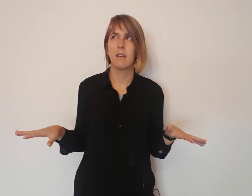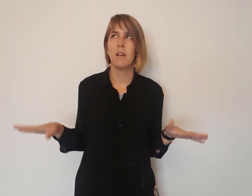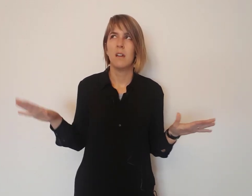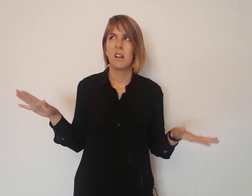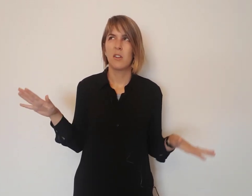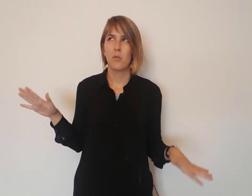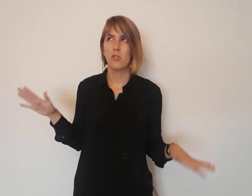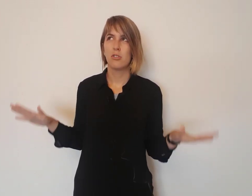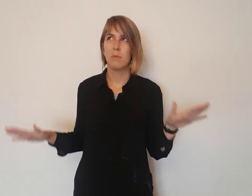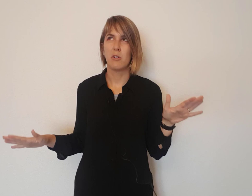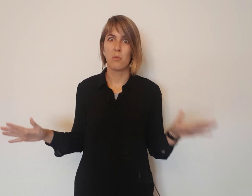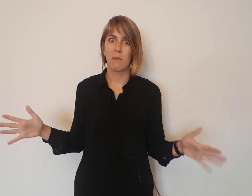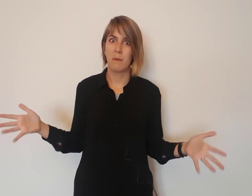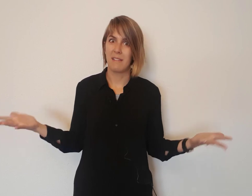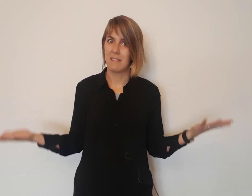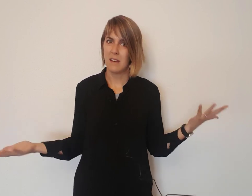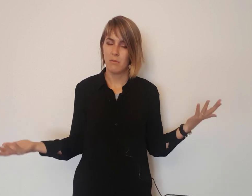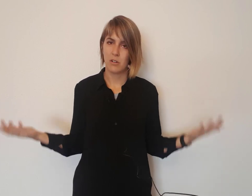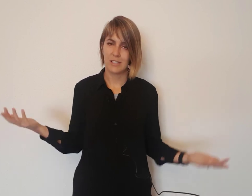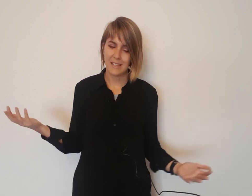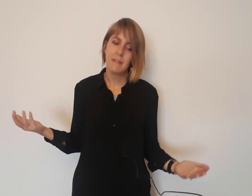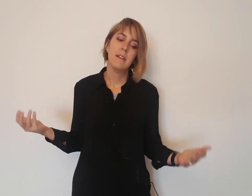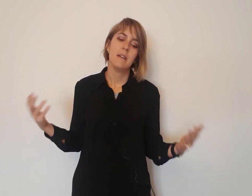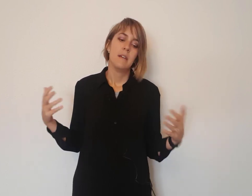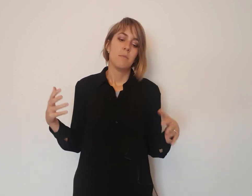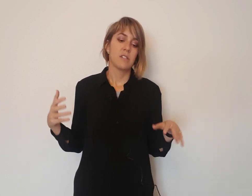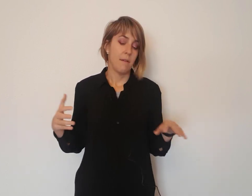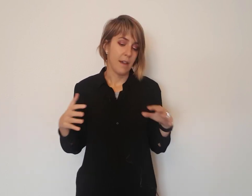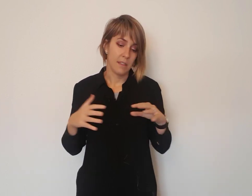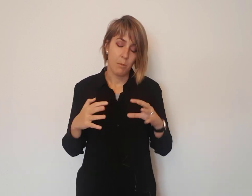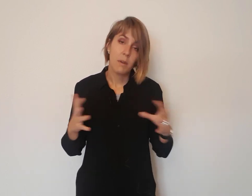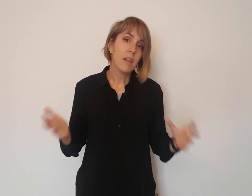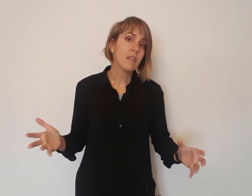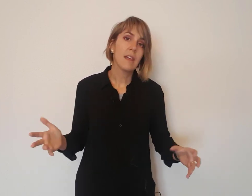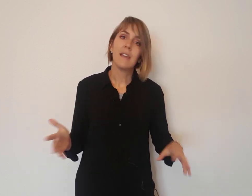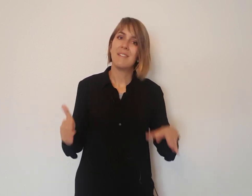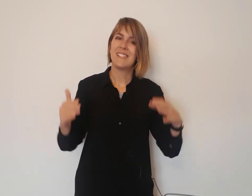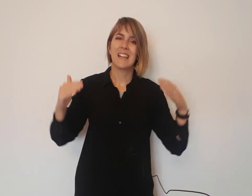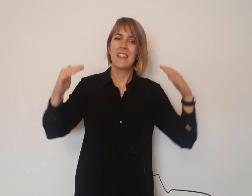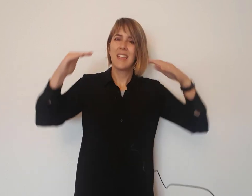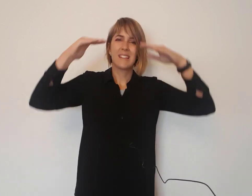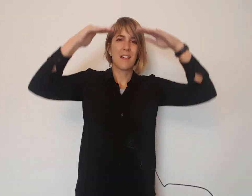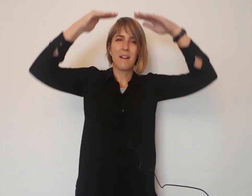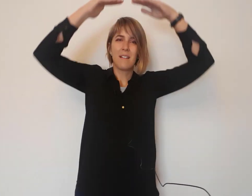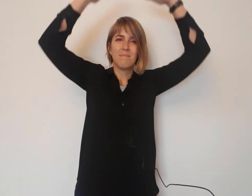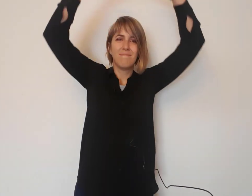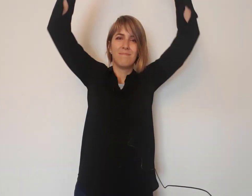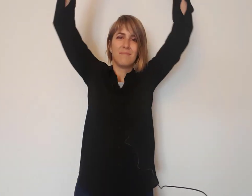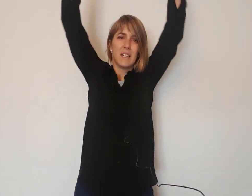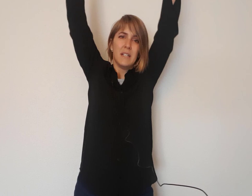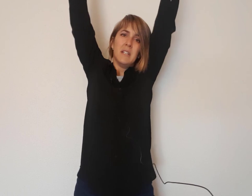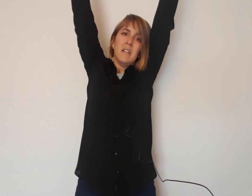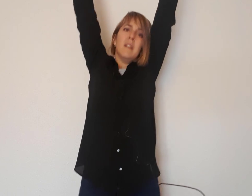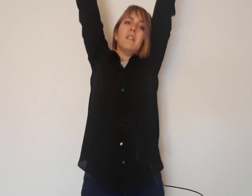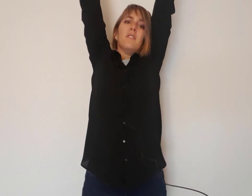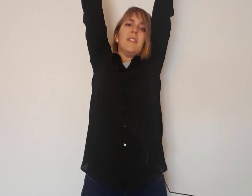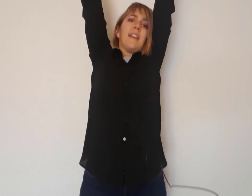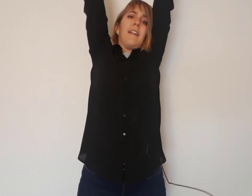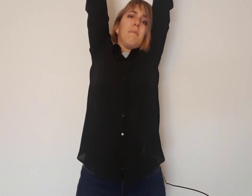creo que uno chípico nueve para entrar, una cosa así, pues había gente muy brillante y el nivel de exigencia estaba... No he entrado en el